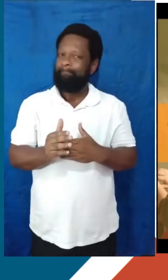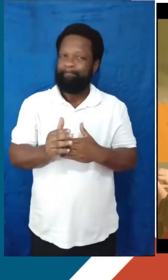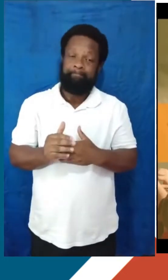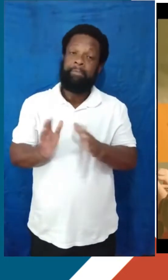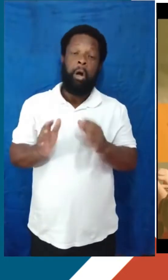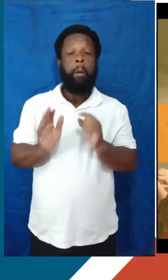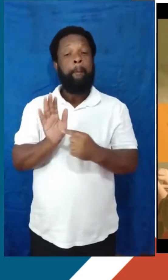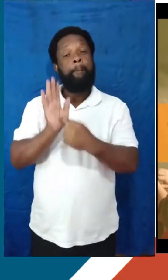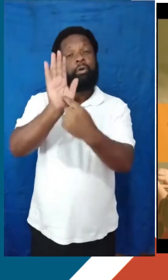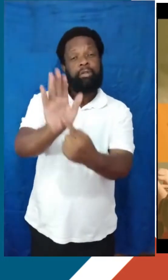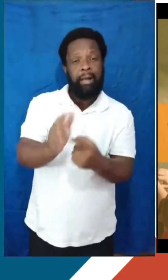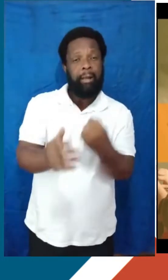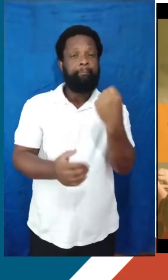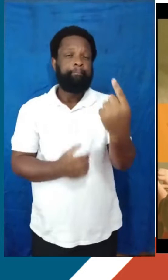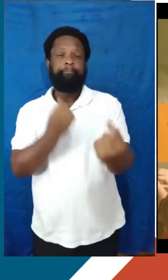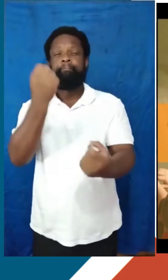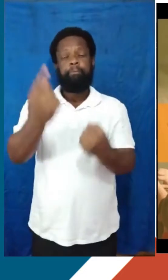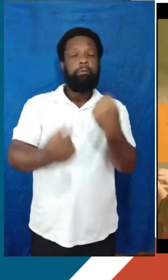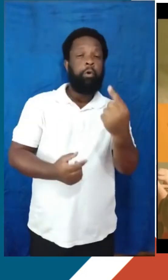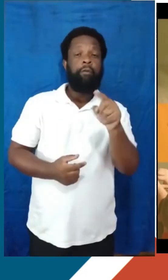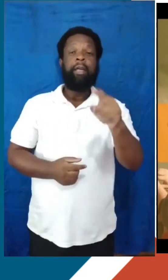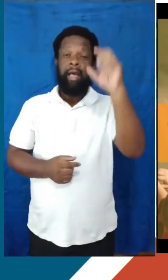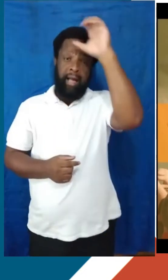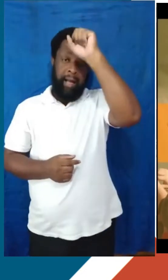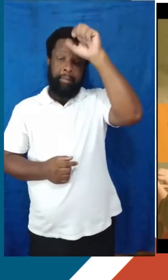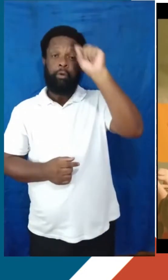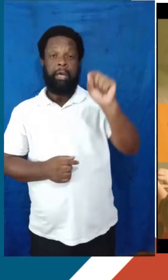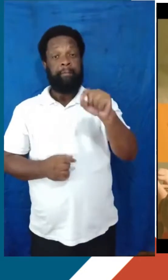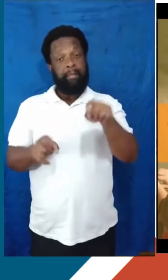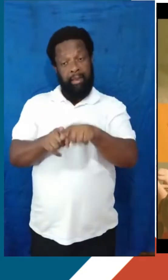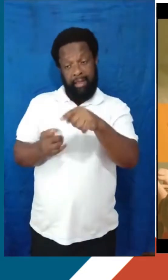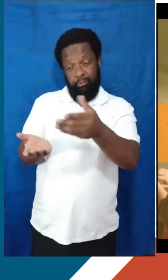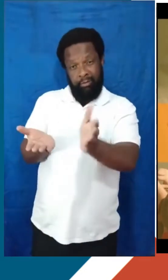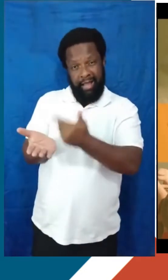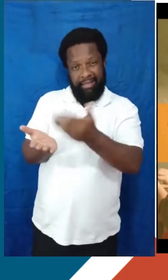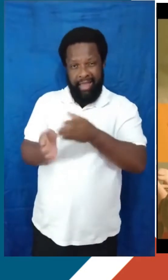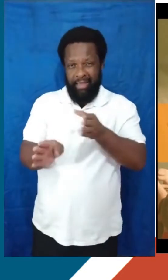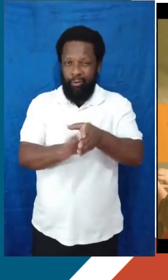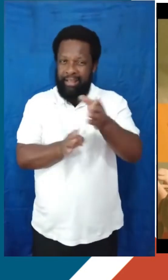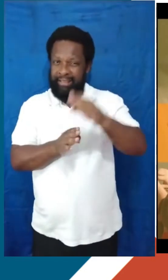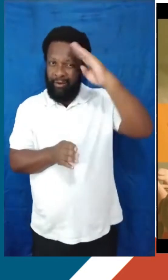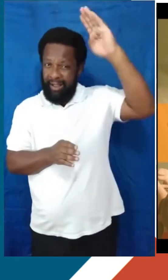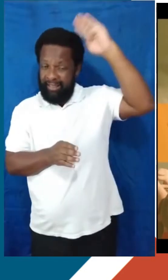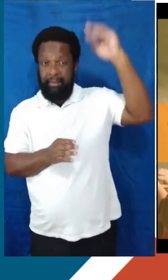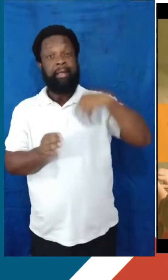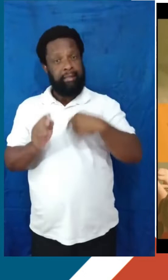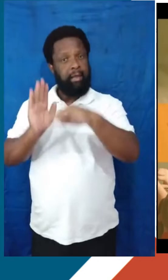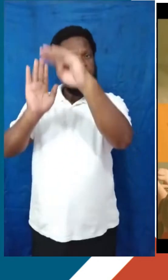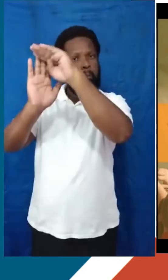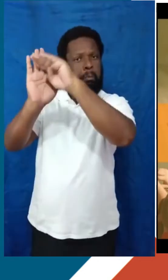algumas para vocês e a gente quer que vocês saibam que no caderno de orientação acadêmica tem uma listinha mais completa, inclusive incluindo não